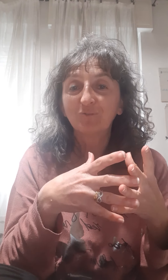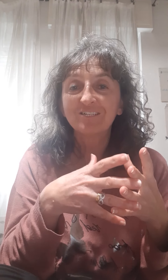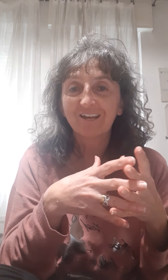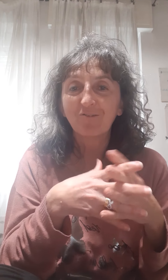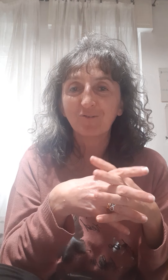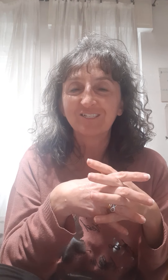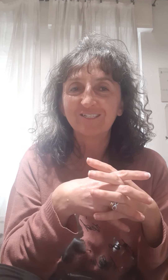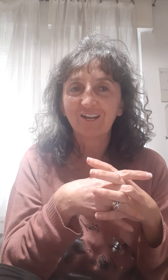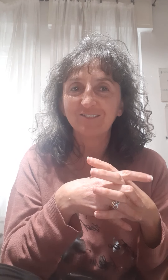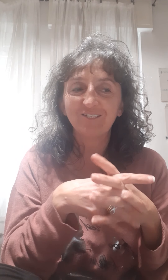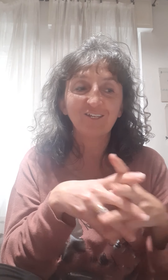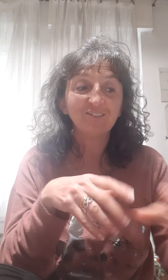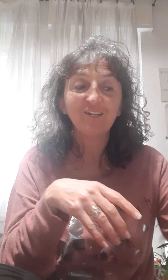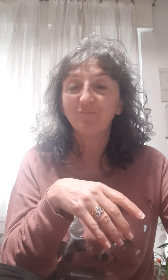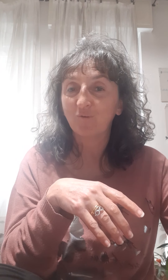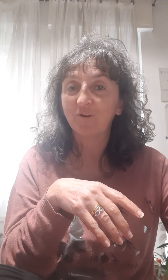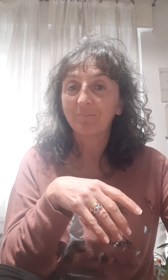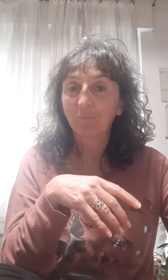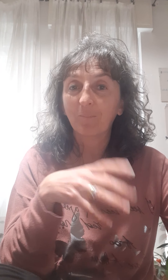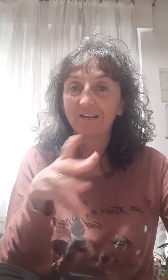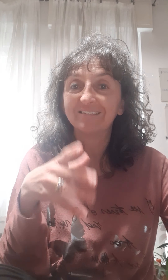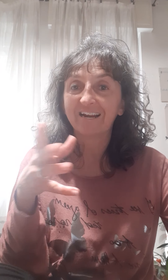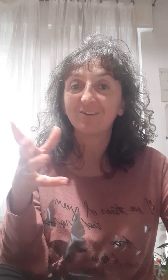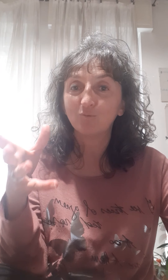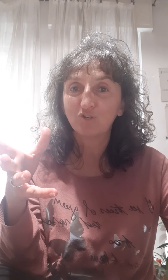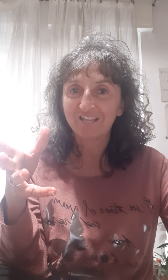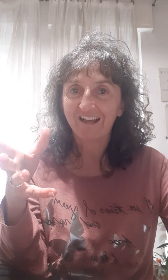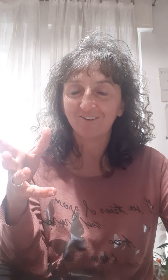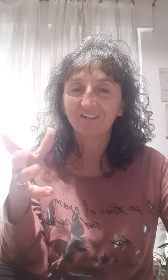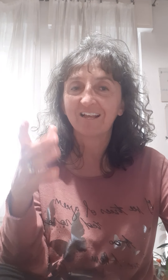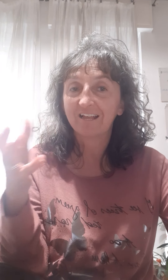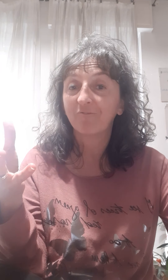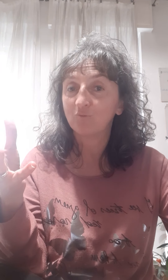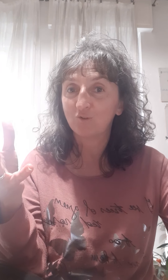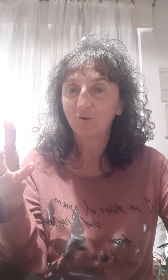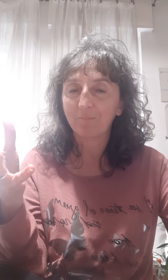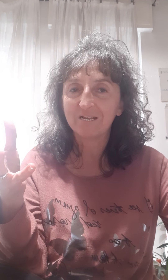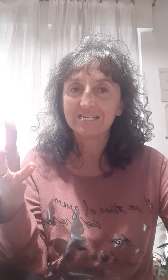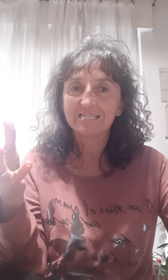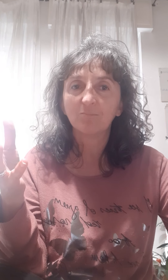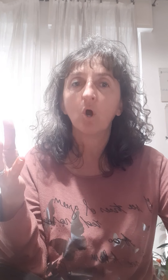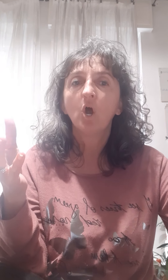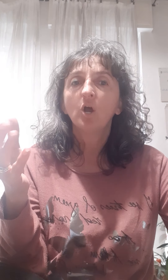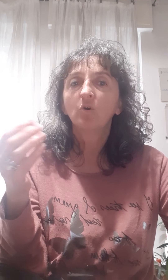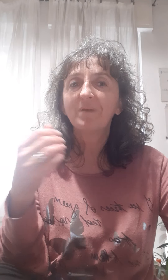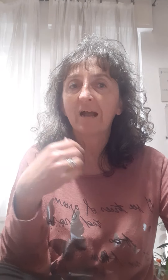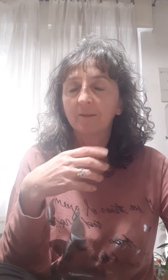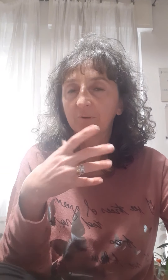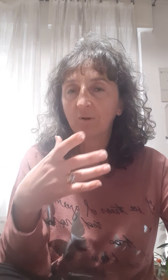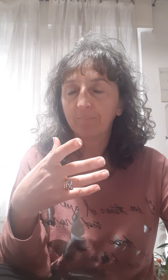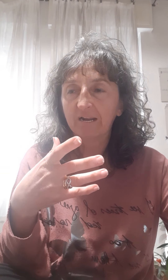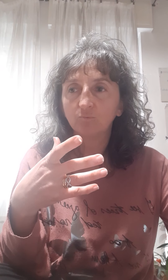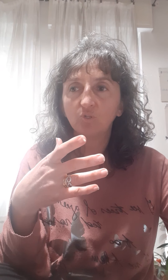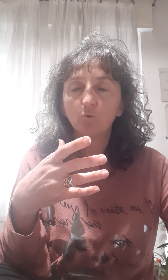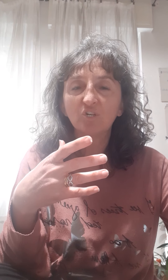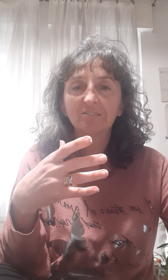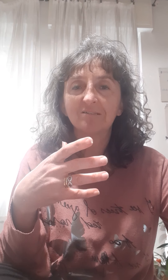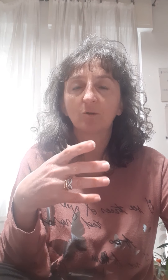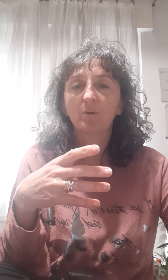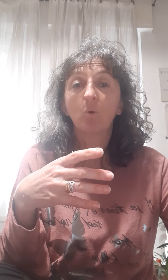utilizzare l'olio essenziale di limone proprio per andare a lucidare, ok? E funziona benissimo. Come anche, parlando di lucentezza, quei